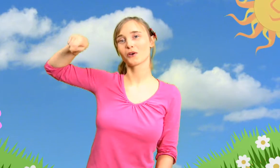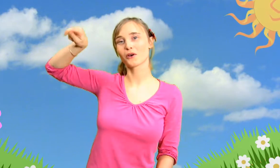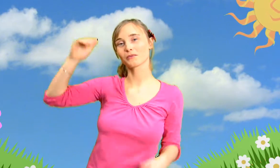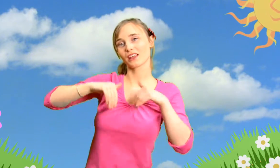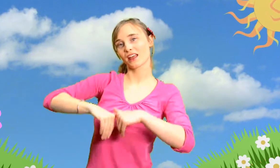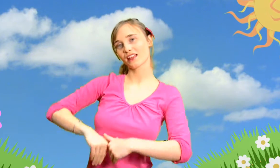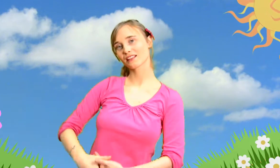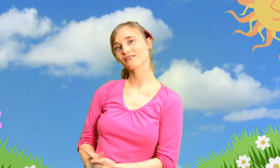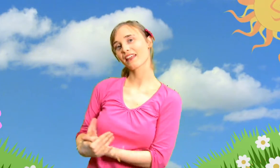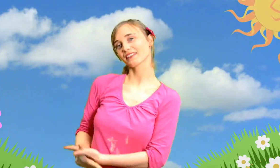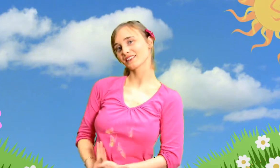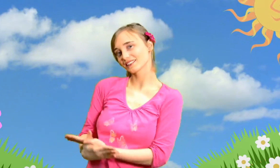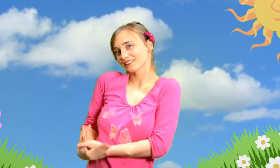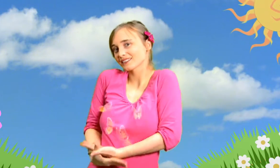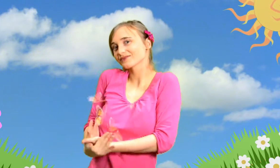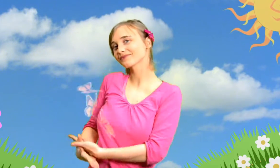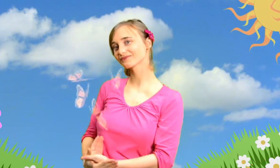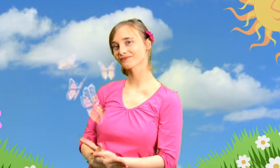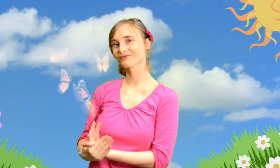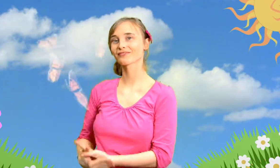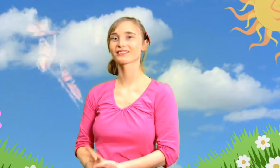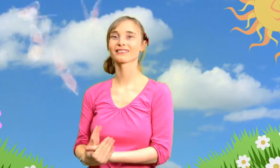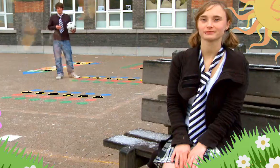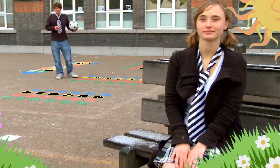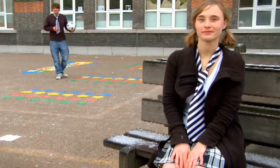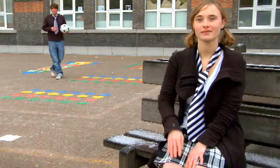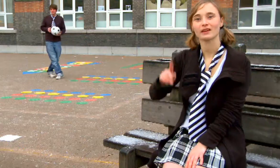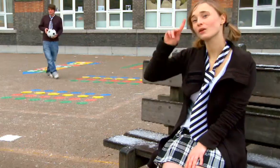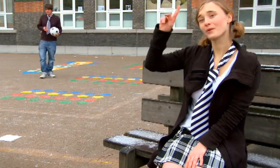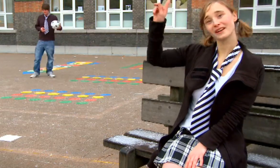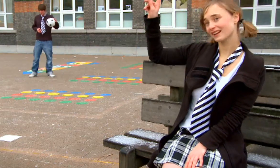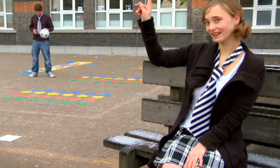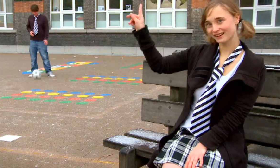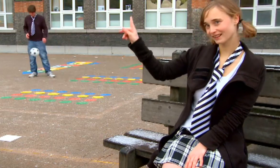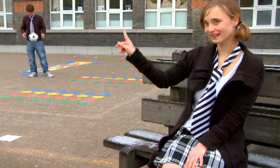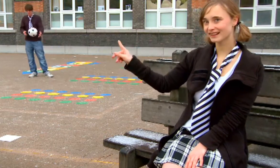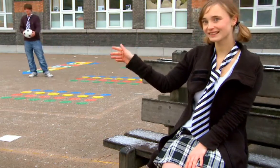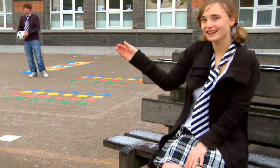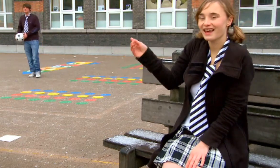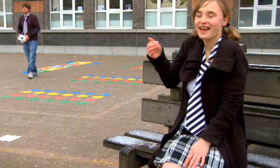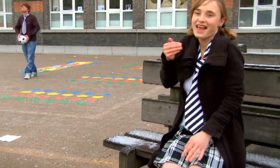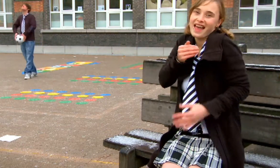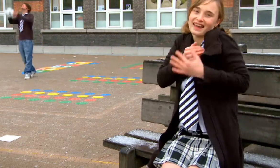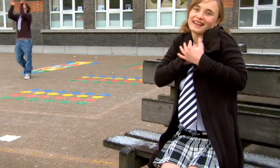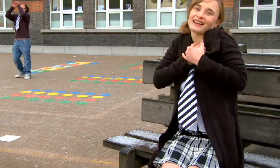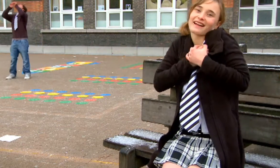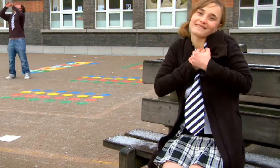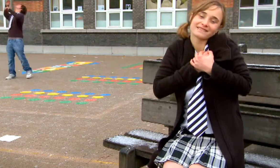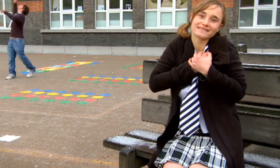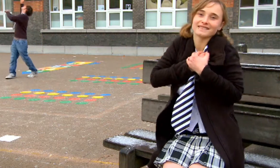Tobi, ik voel vlinders in m'n buik Ja, hij woont echt in m'n hartje Maar dat weet hij zelf